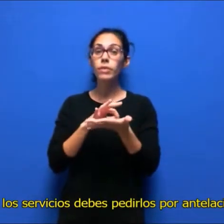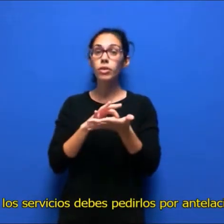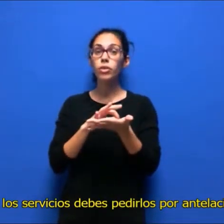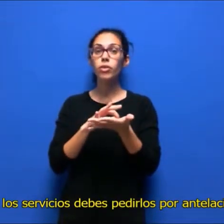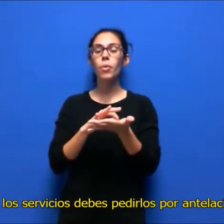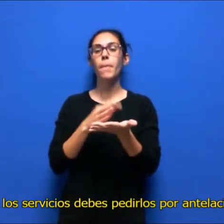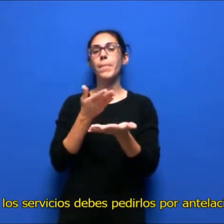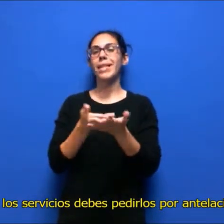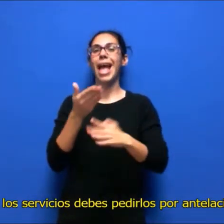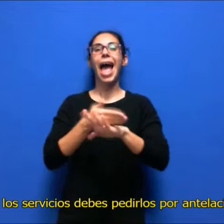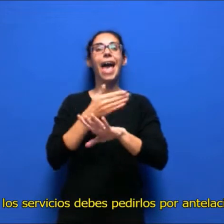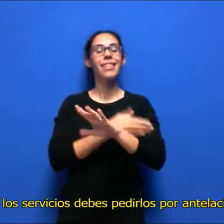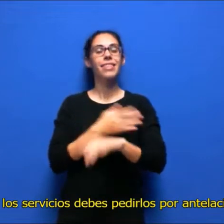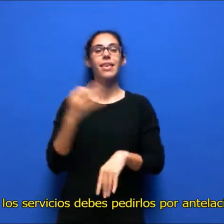debes pedirlos por antelación.